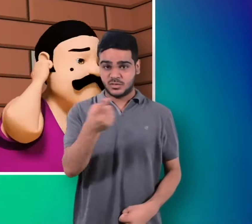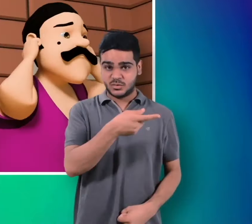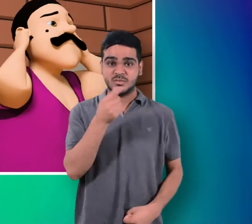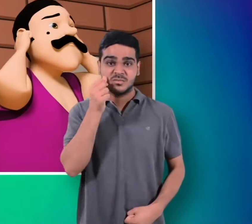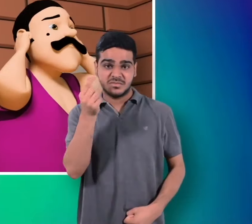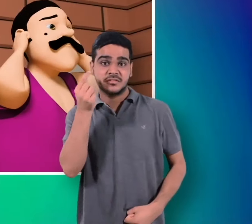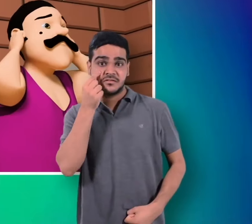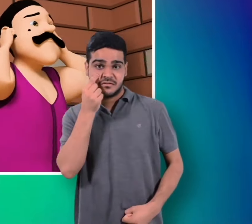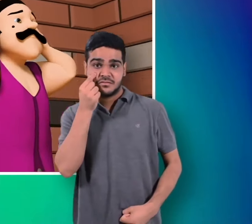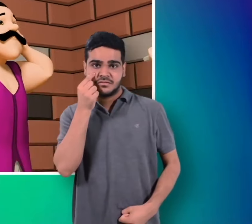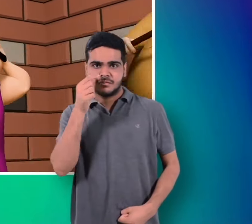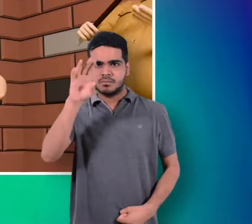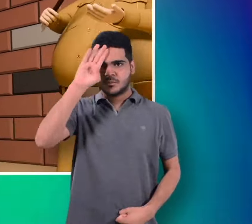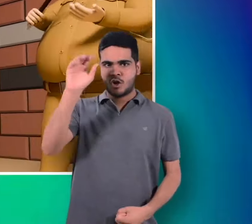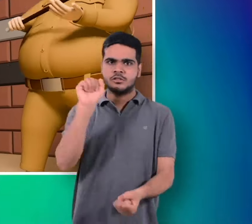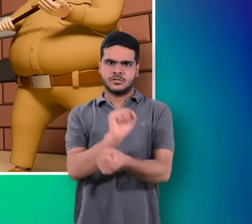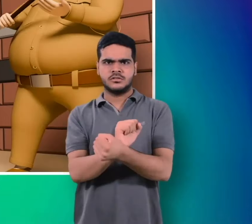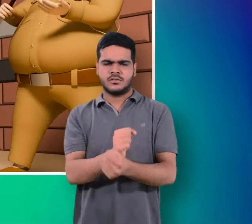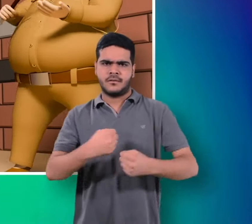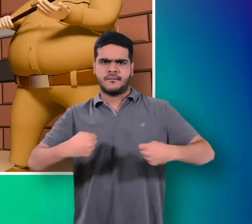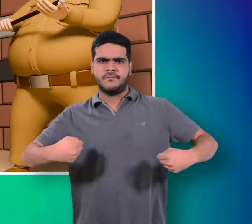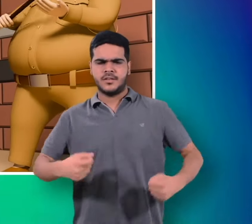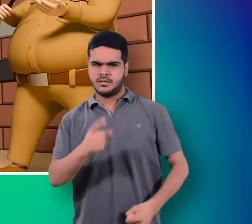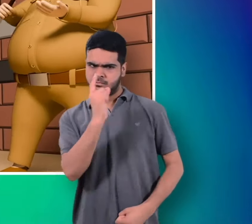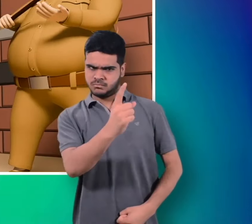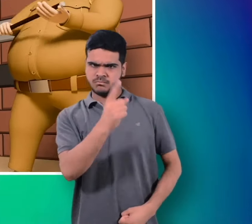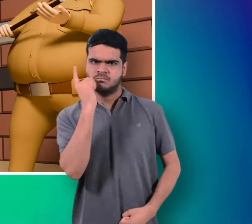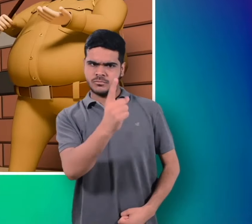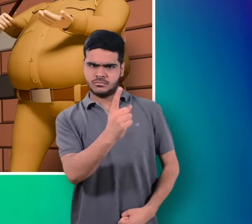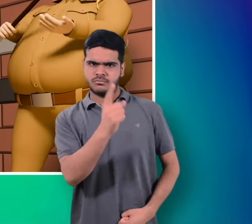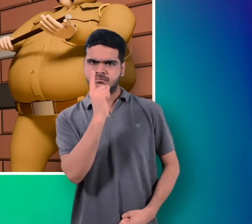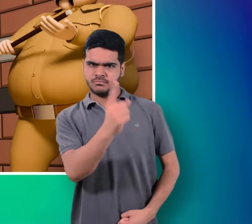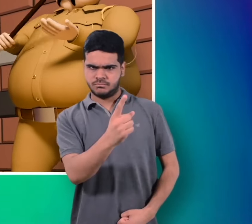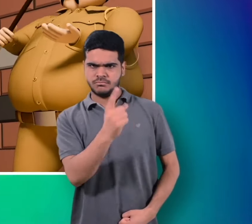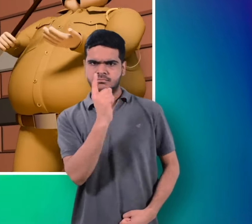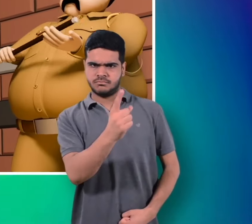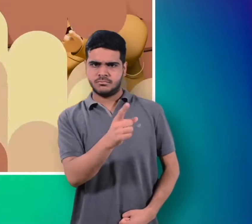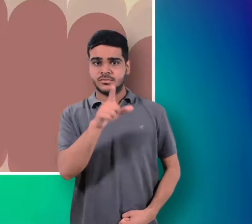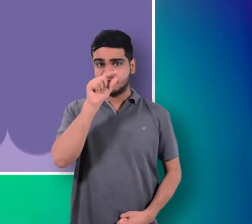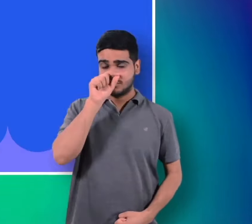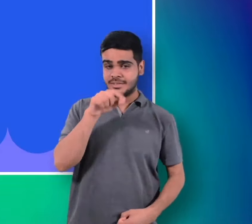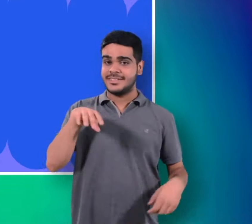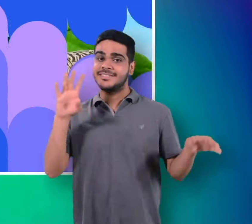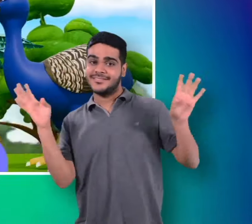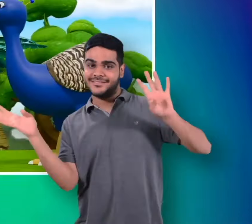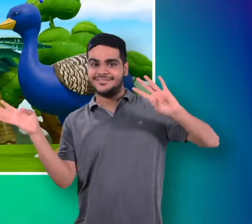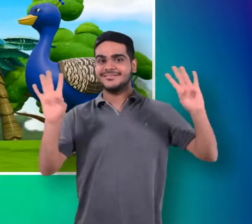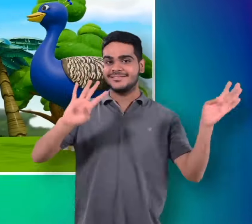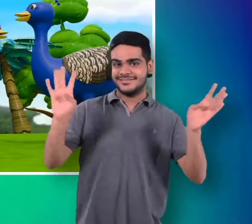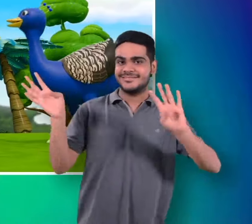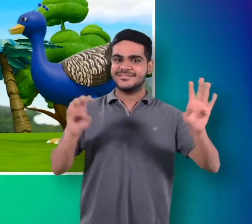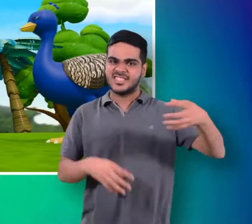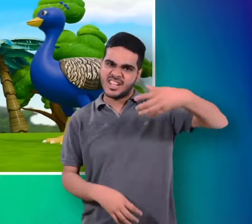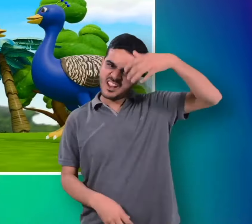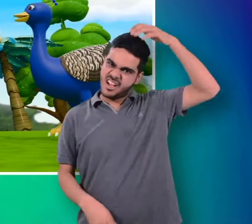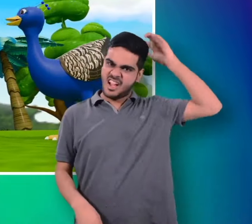उन्चोरों की खूखा बरली मोटे थाने दार ने मोरों को भी खूब न